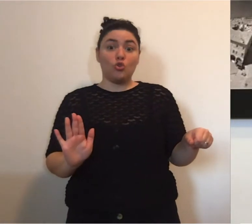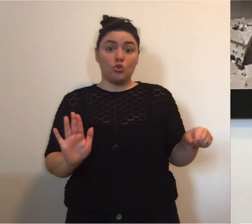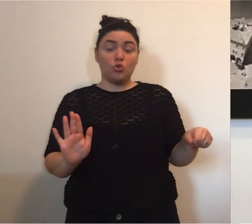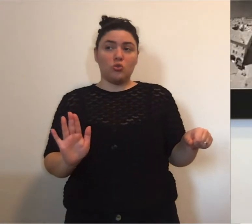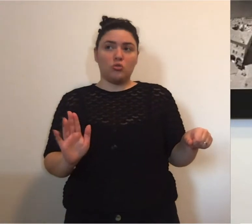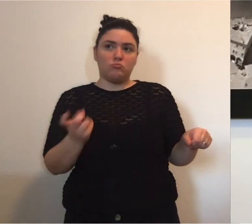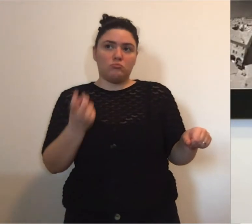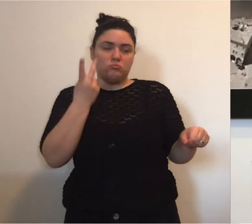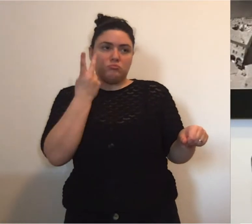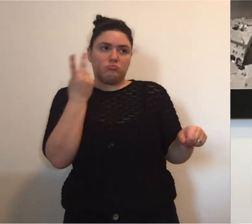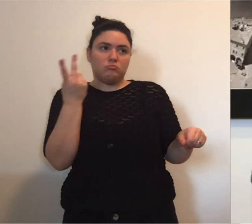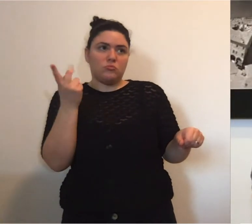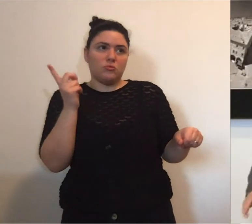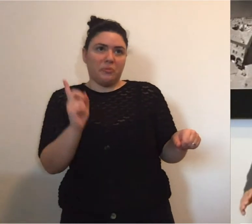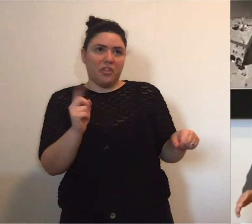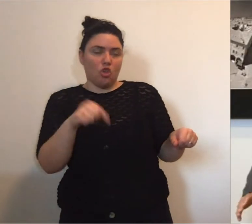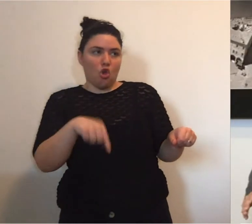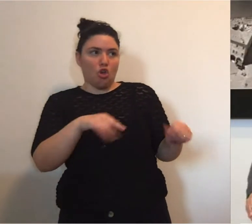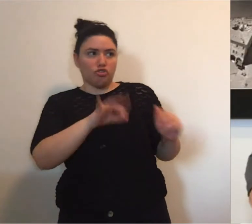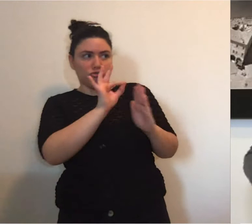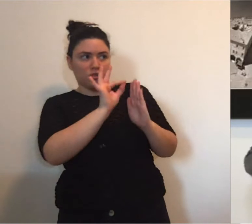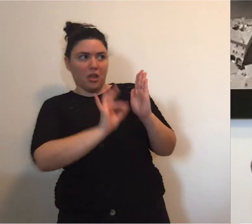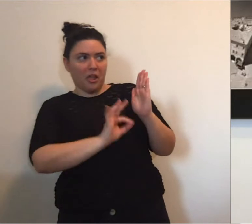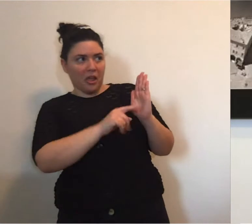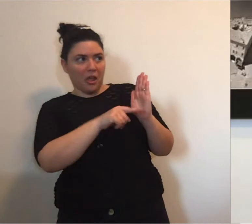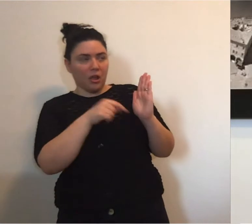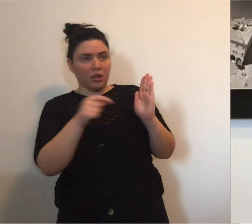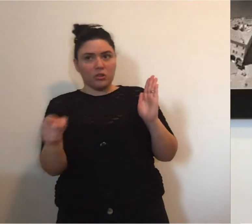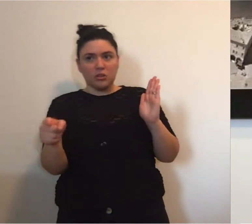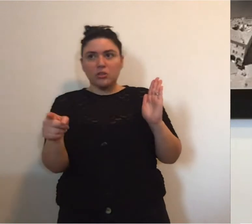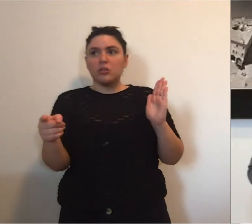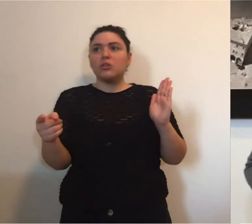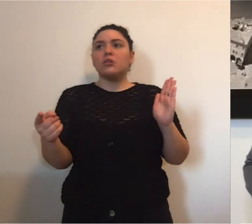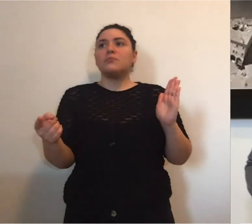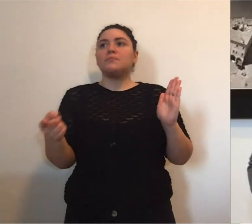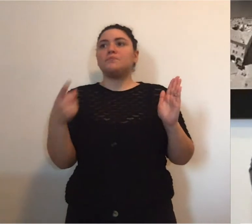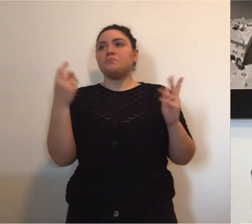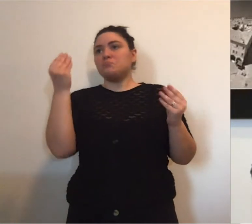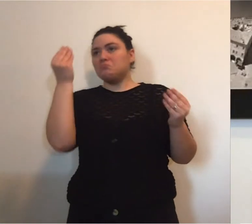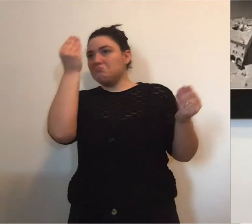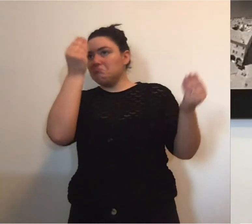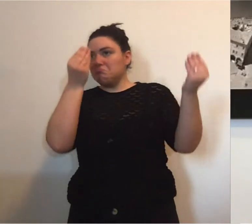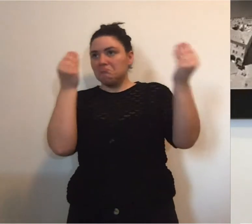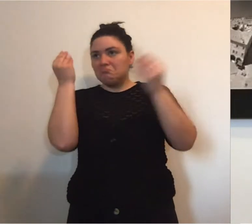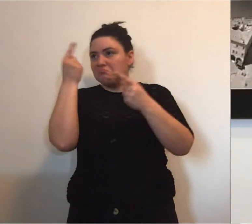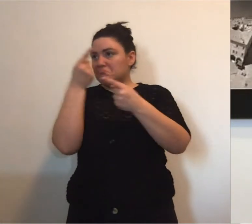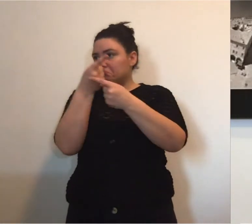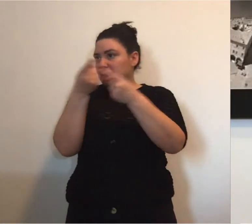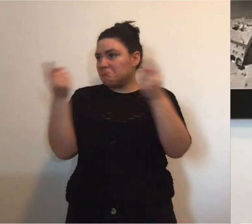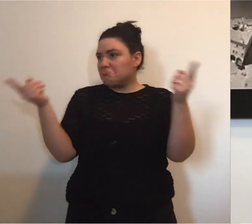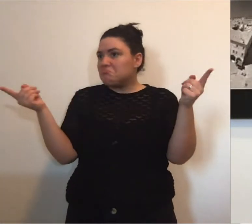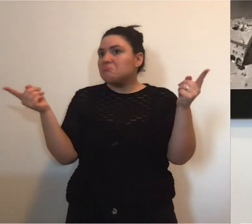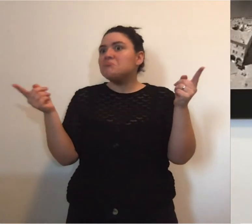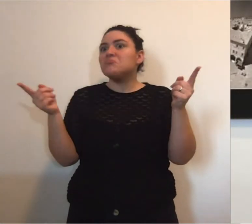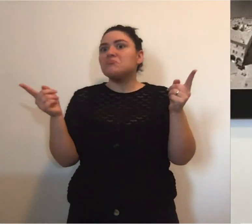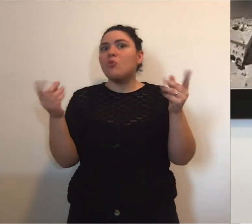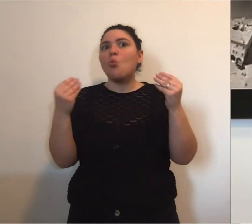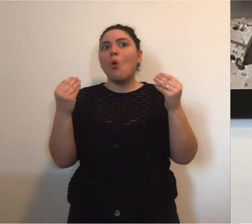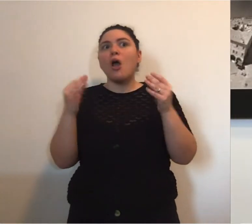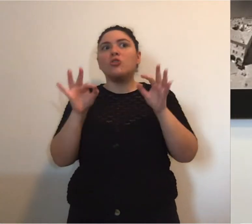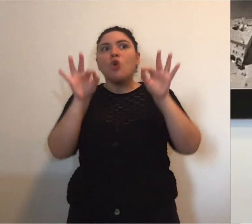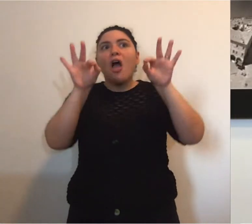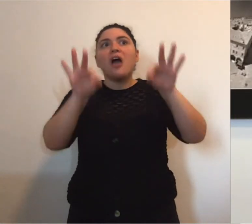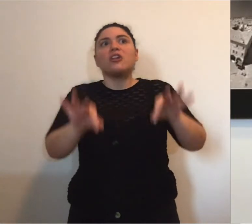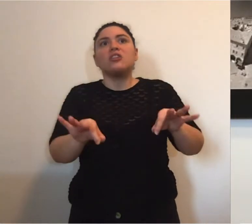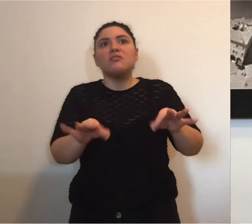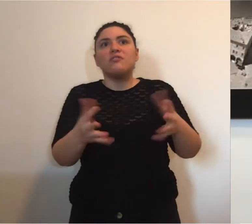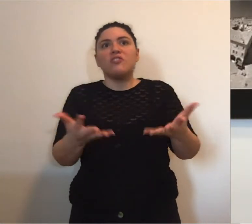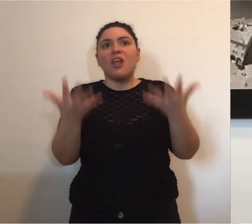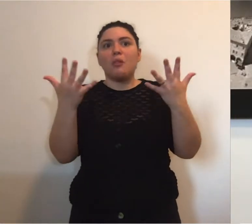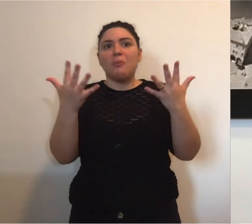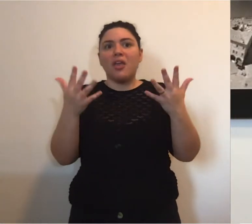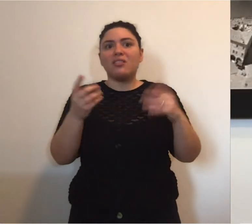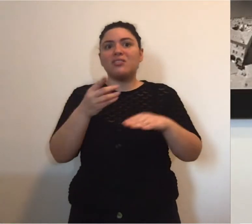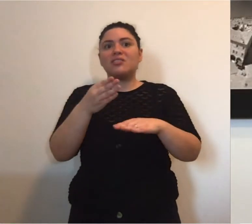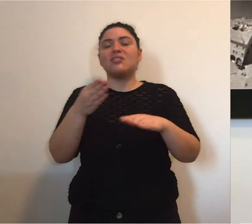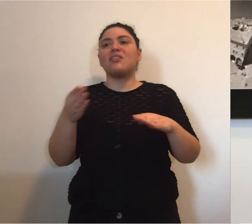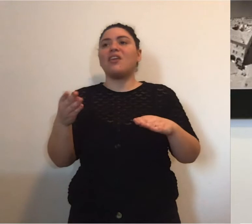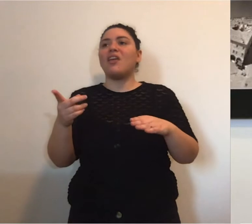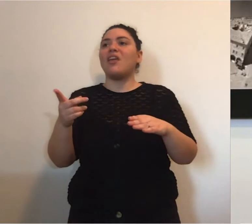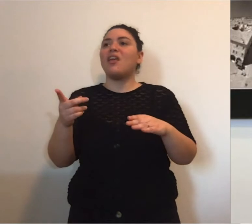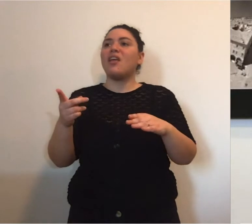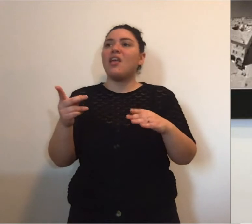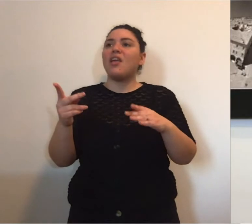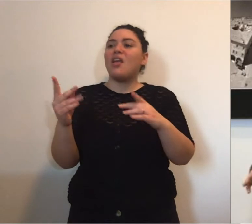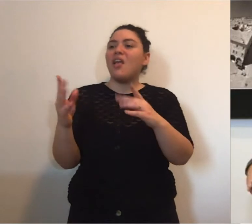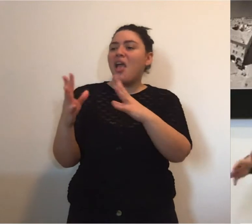arriveremo gradualmente, così come si interpreta oggi dalle riflessioni